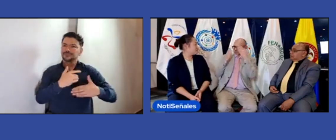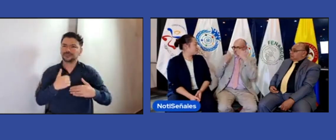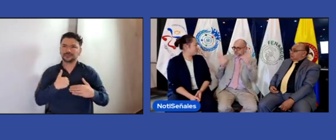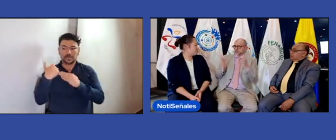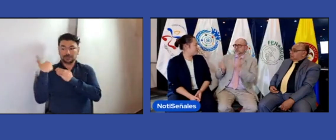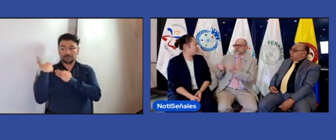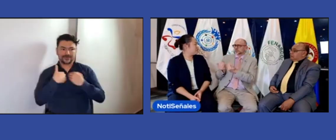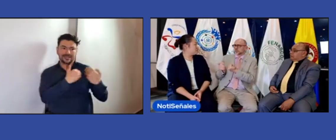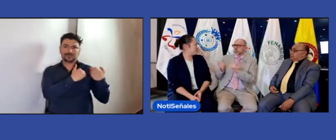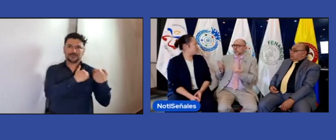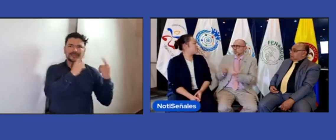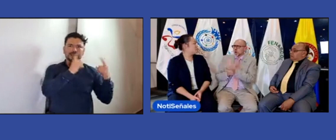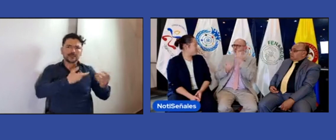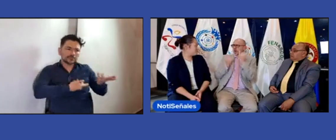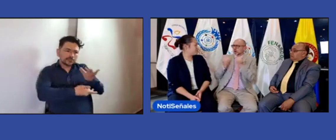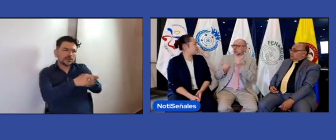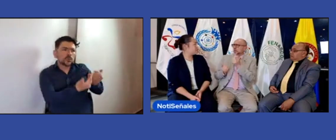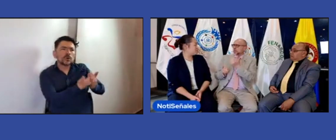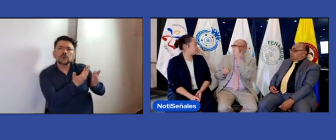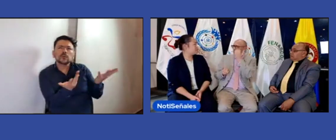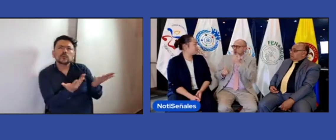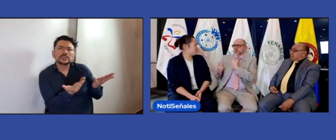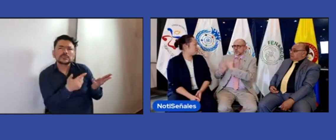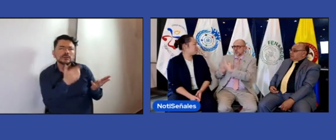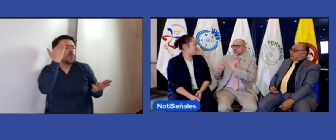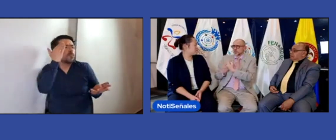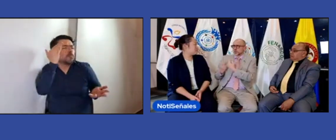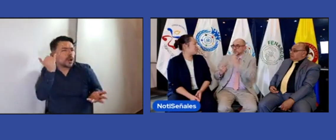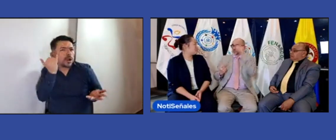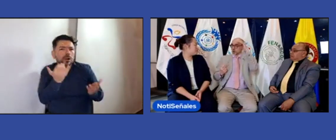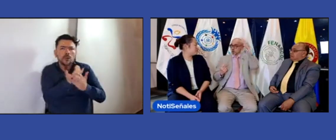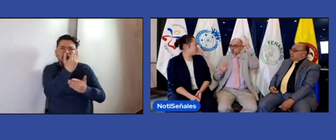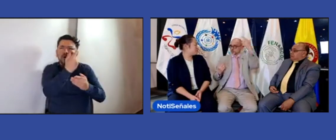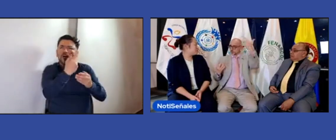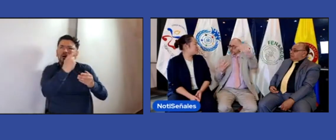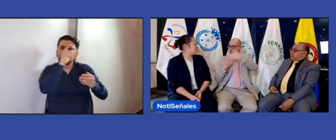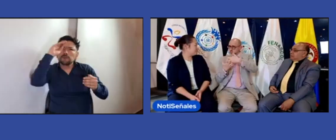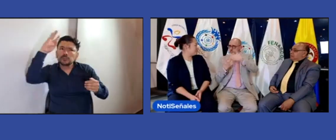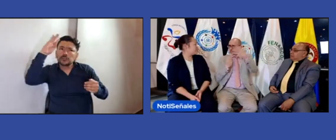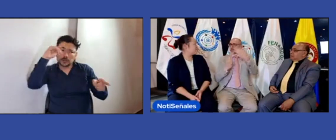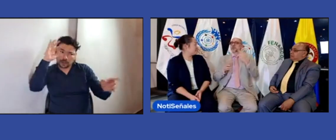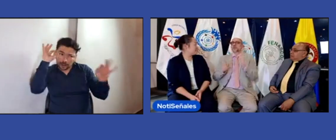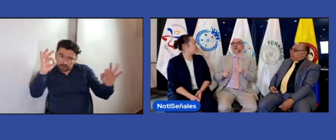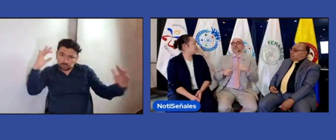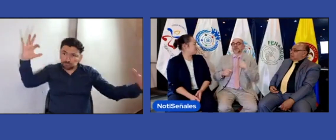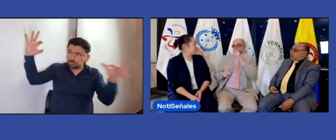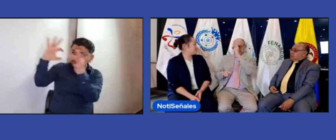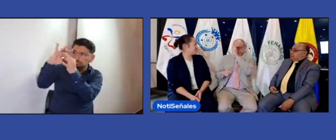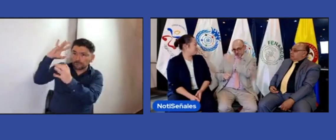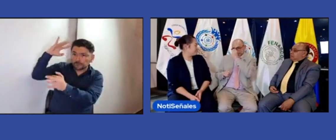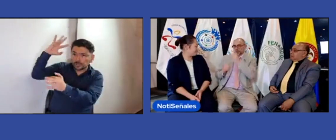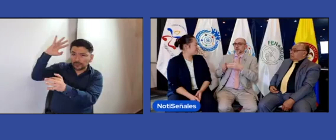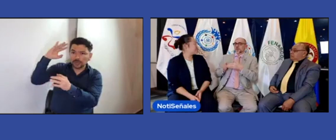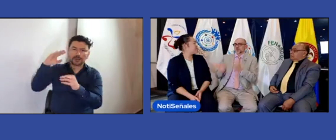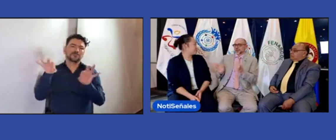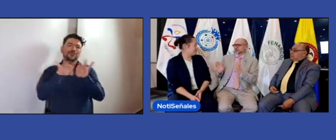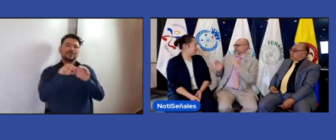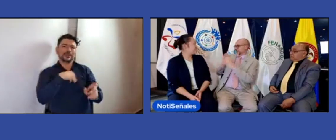Y nosotros, pues, lo que hacemos es que podemos reunirnos con ellos, preguntarles cómo va su trabajo, si